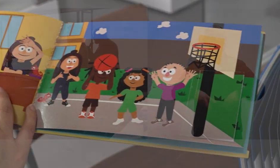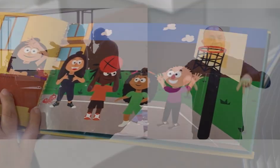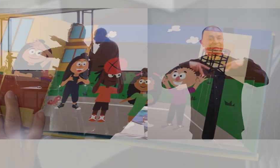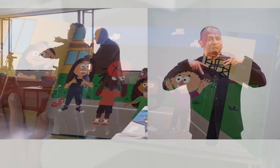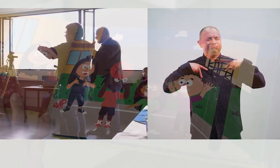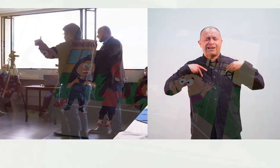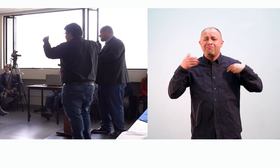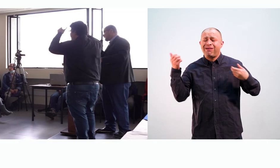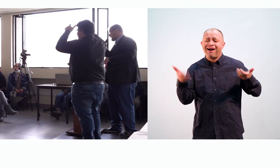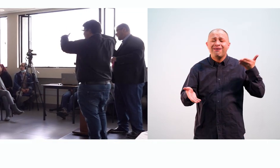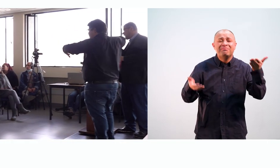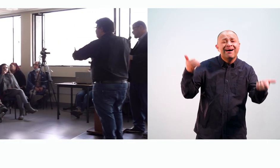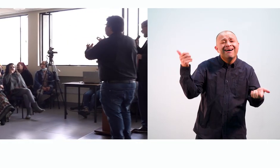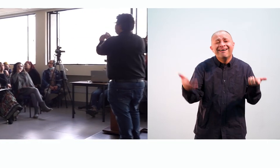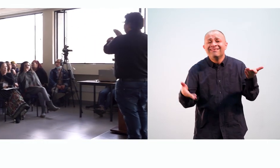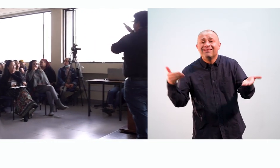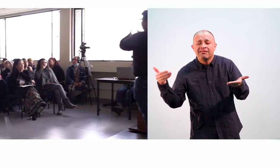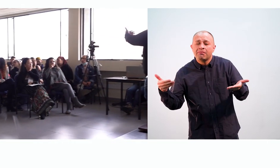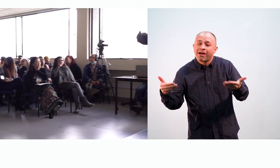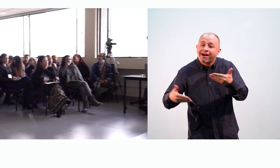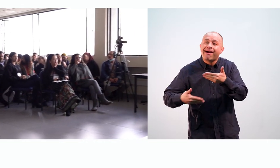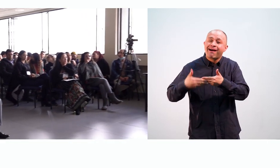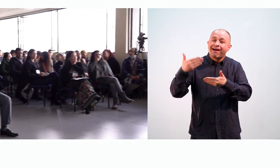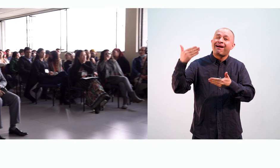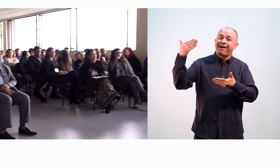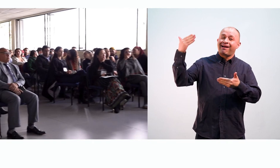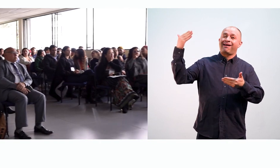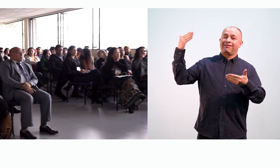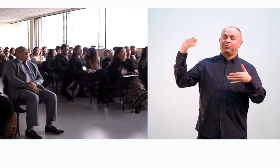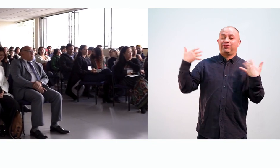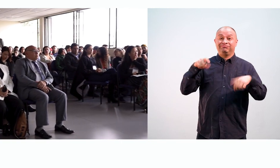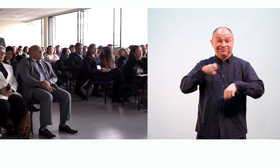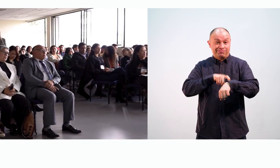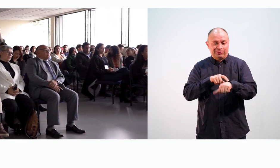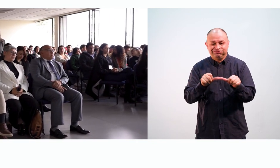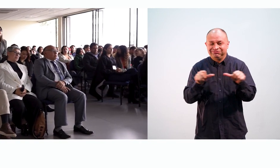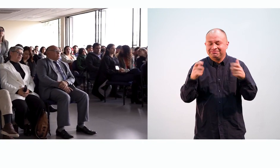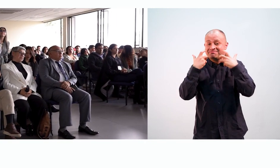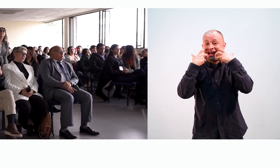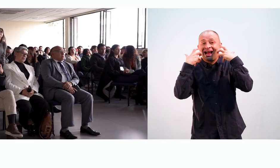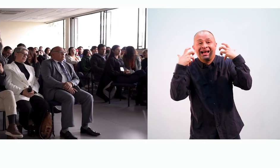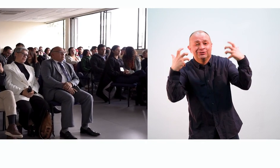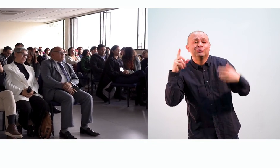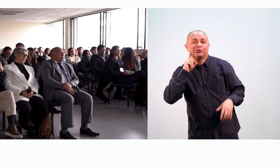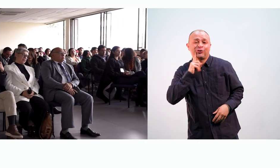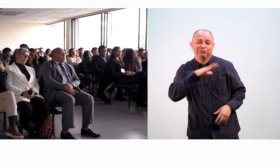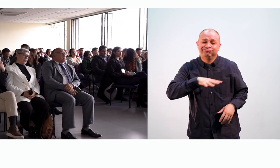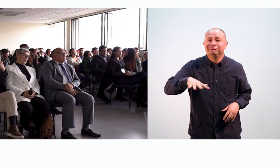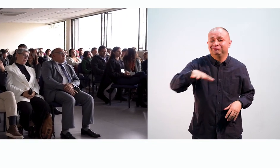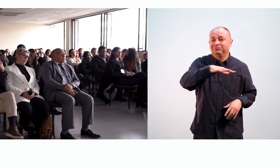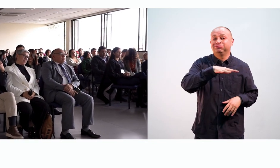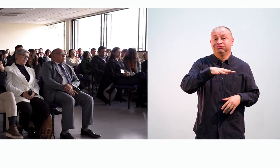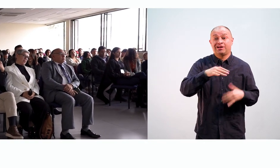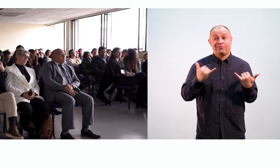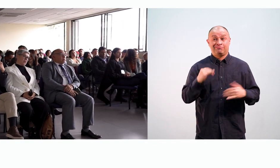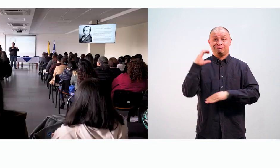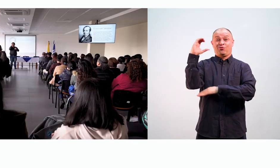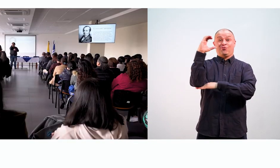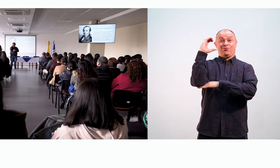Los aportes del EP dieron inicio a la llamada época dorada de los sordos. Hoy en día en Colombia vemos